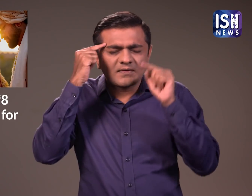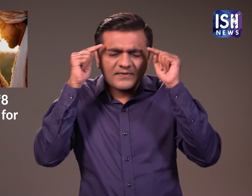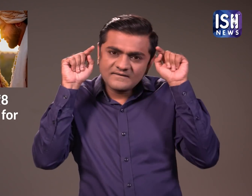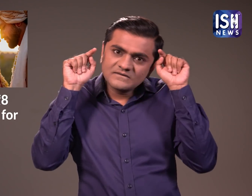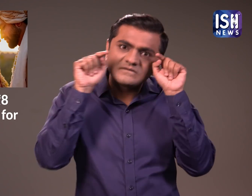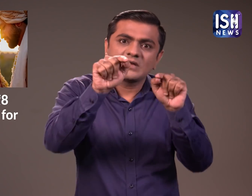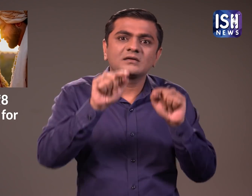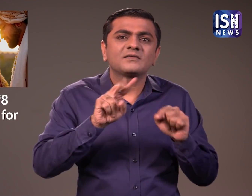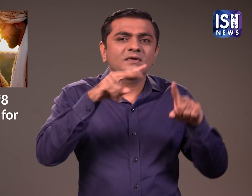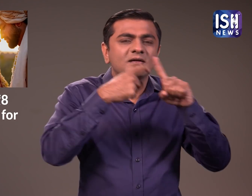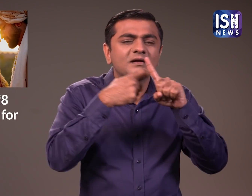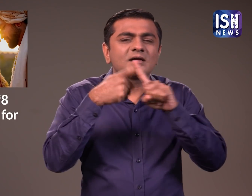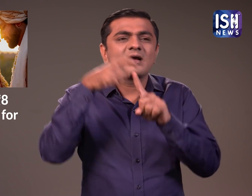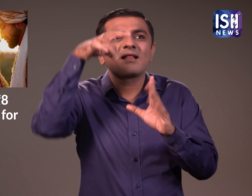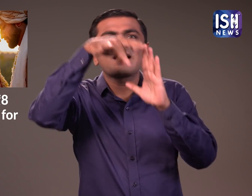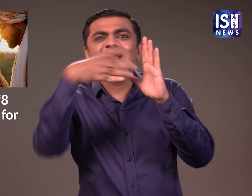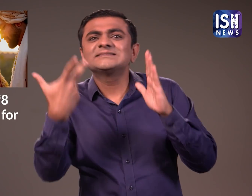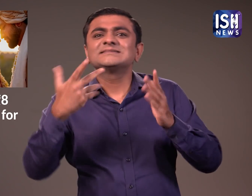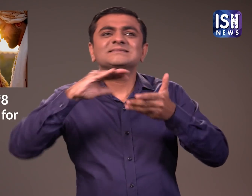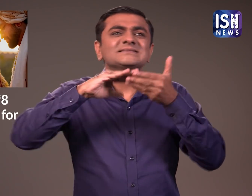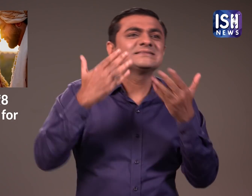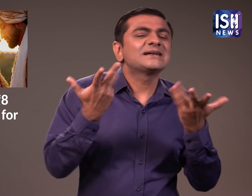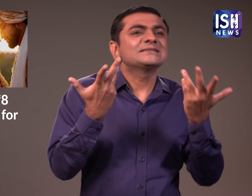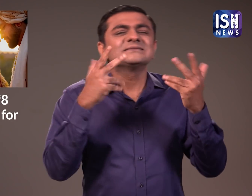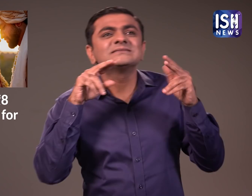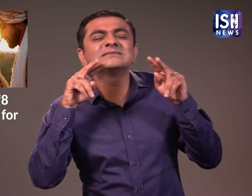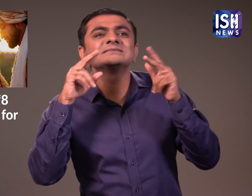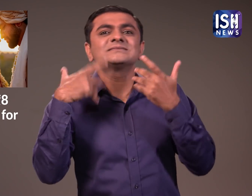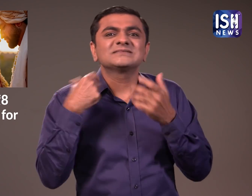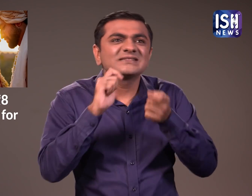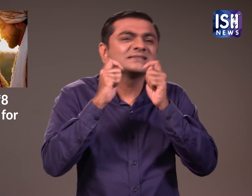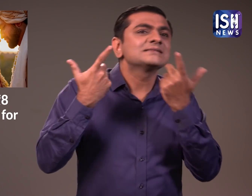जुनून सवार था और मीडिया को कोई जानकारी नहीं मिल पा रही थी